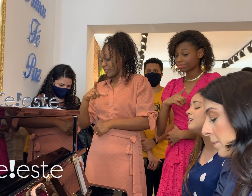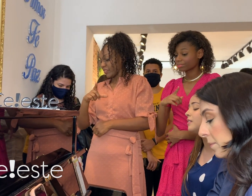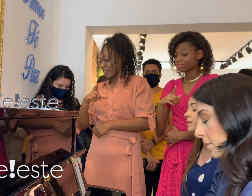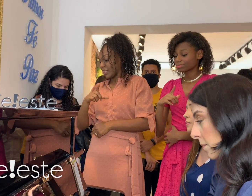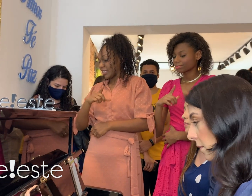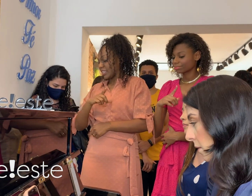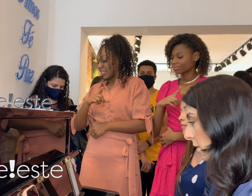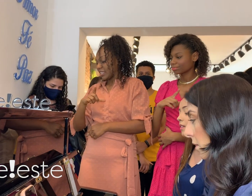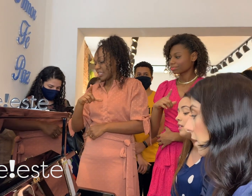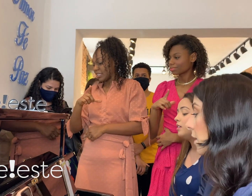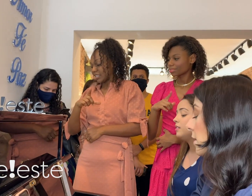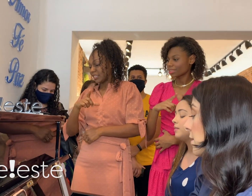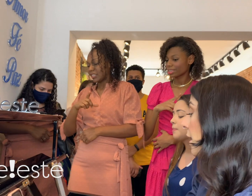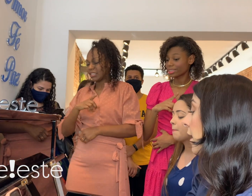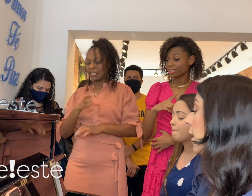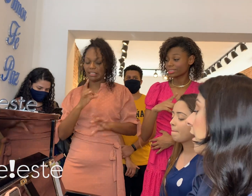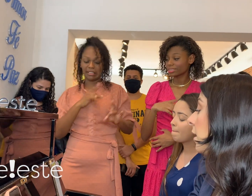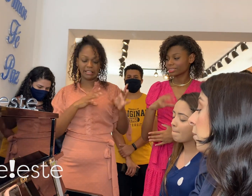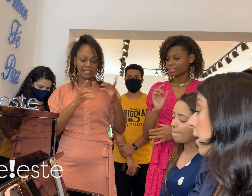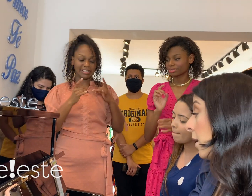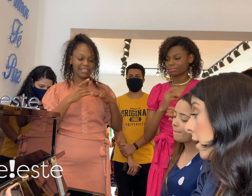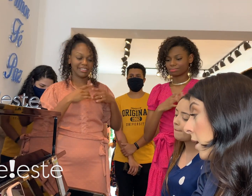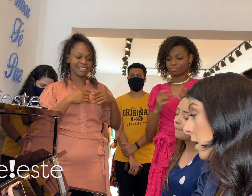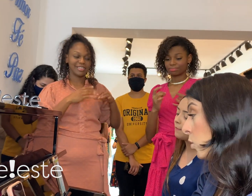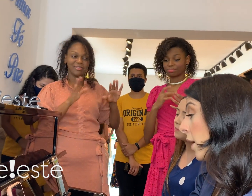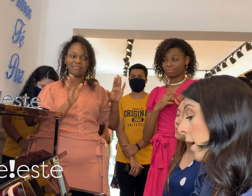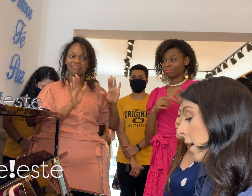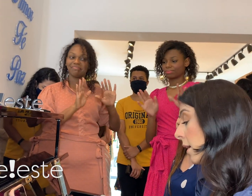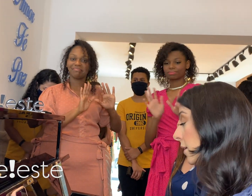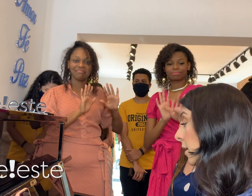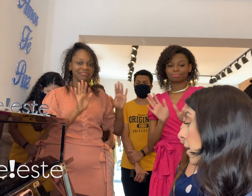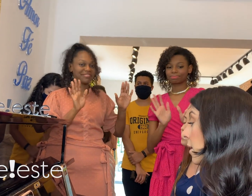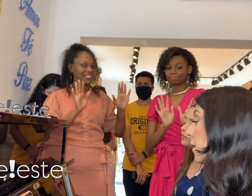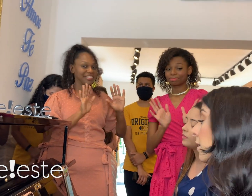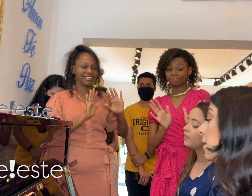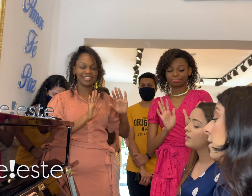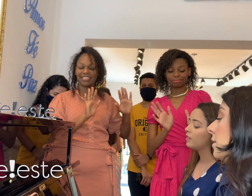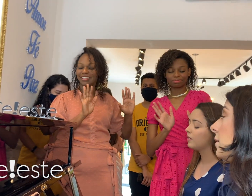Sem me deitar